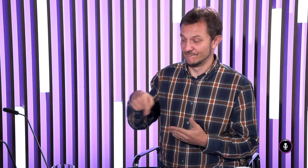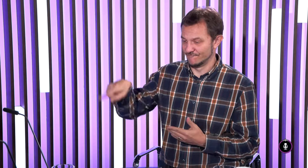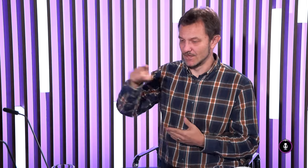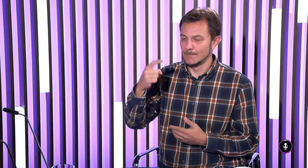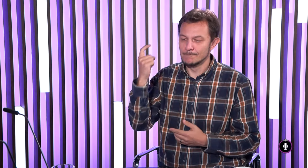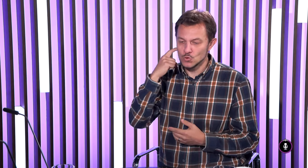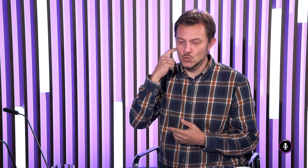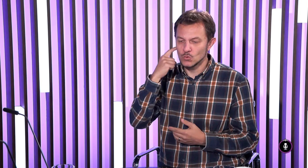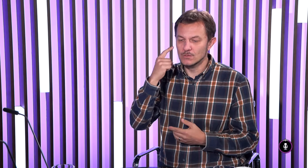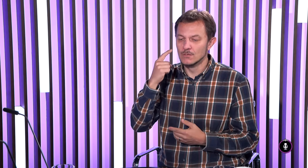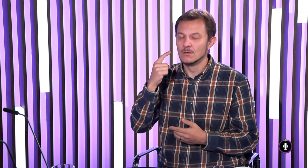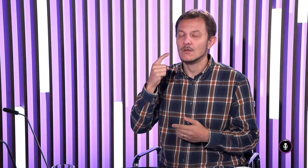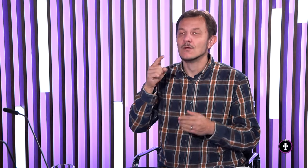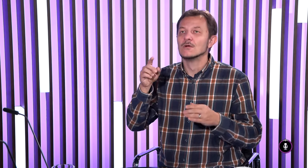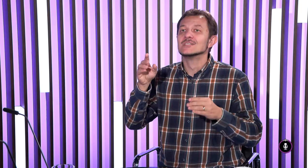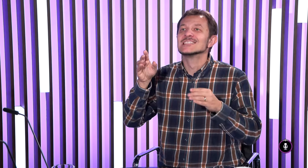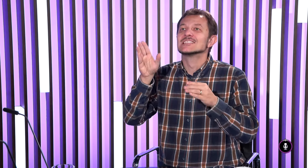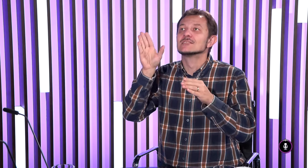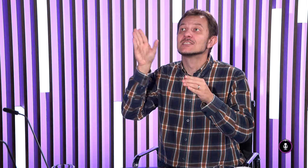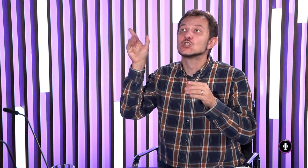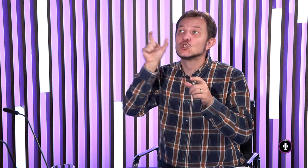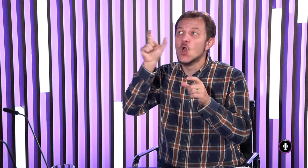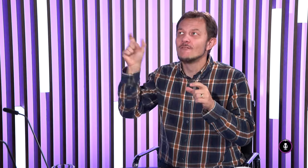Vysvetlím. Vy počujúci,